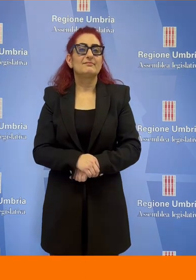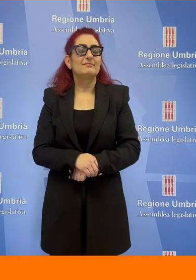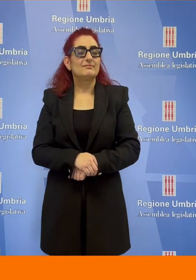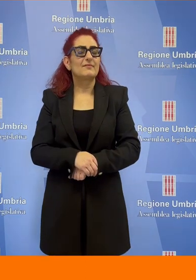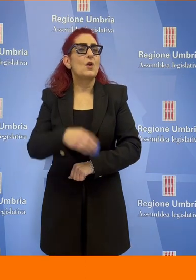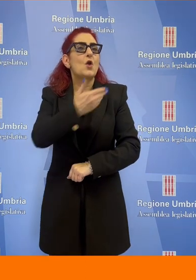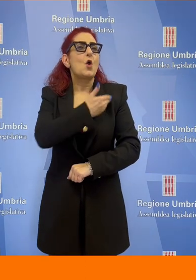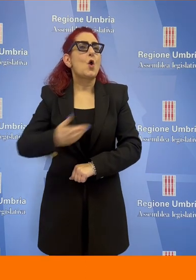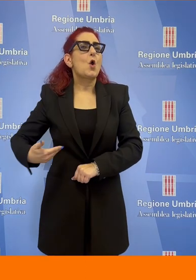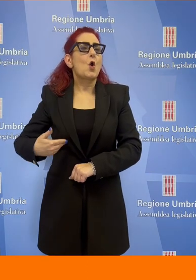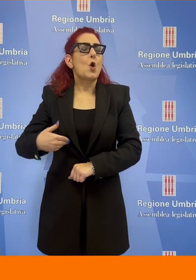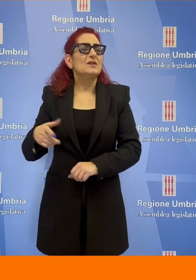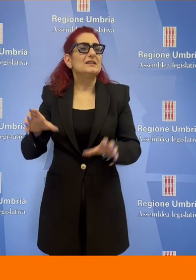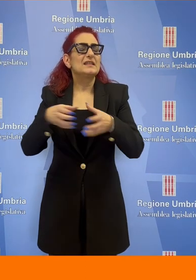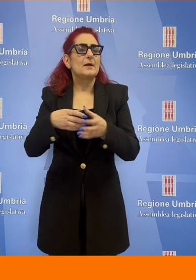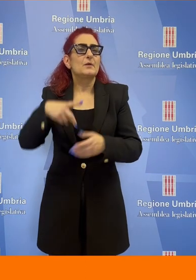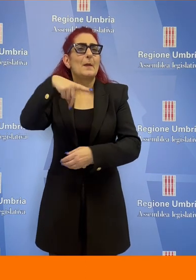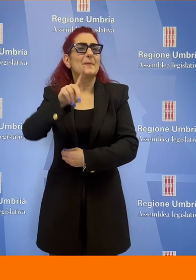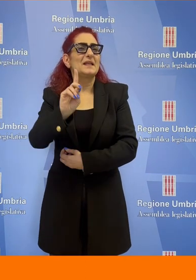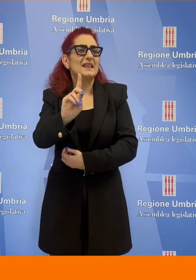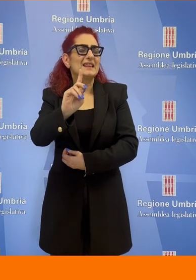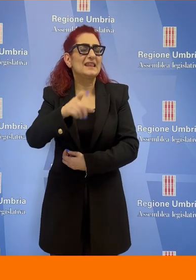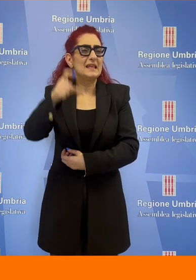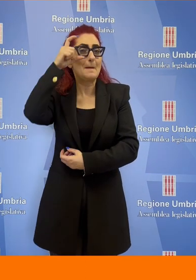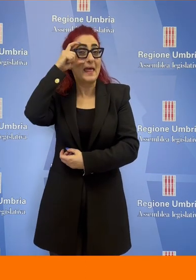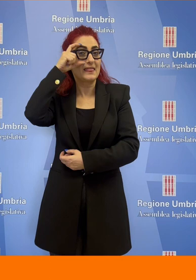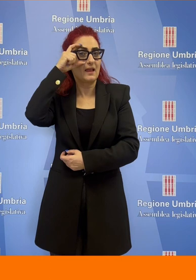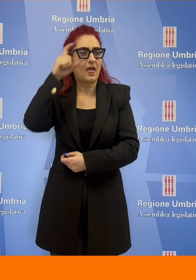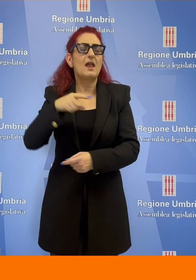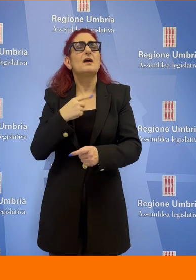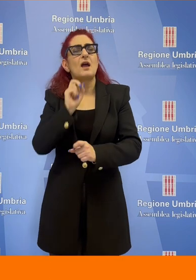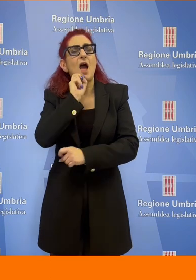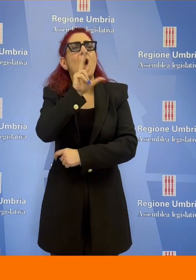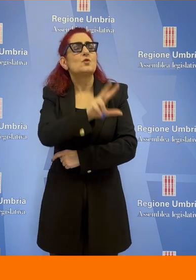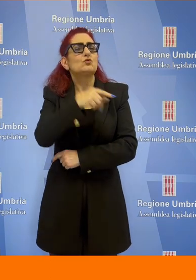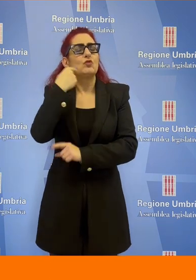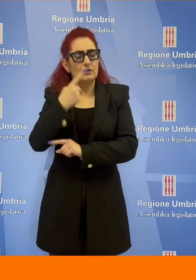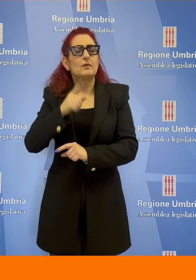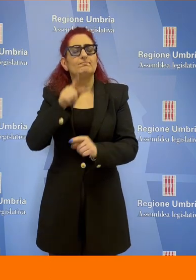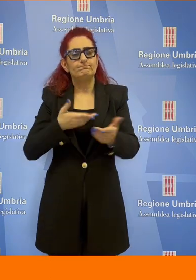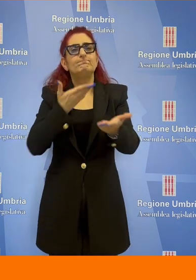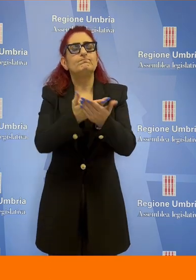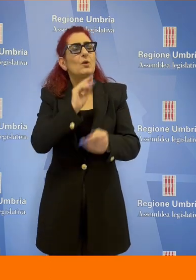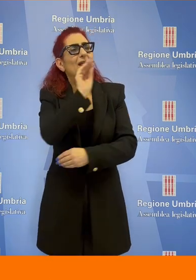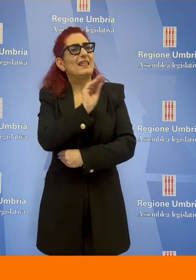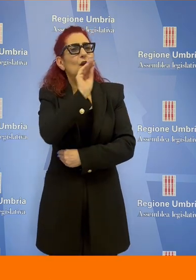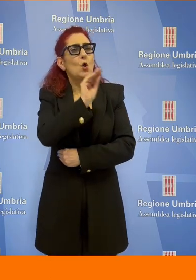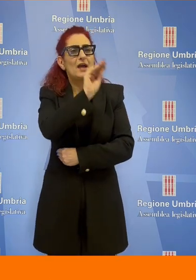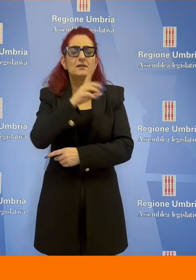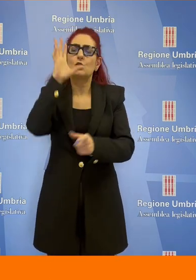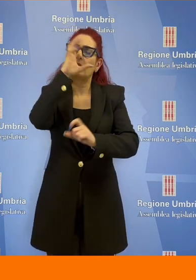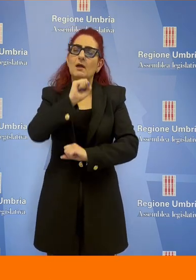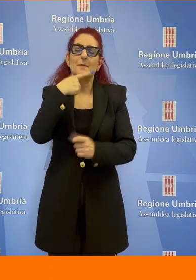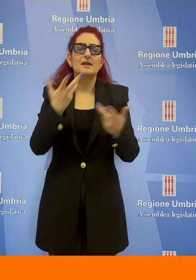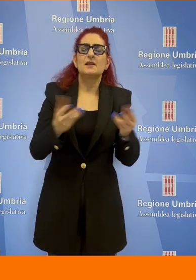Il consigliere regionale del Partito Democratico Michele Bettarelli ha annunciato la presentazione di un'interrogazione